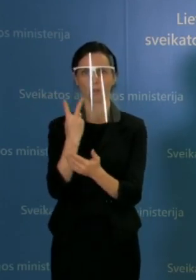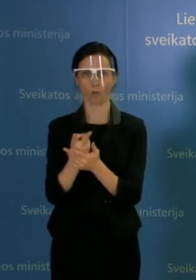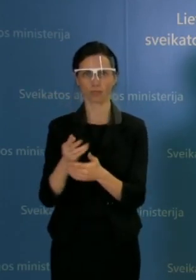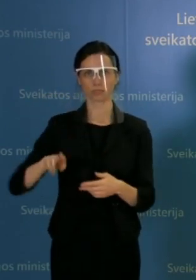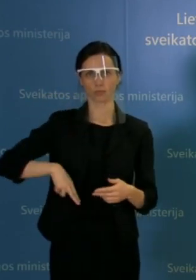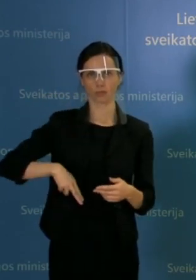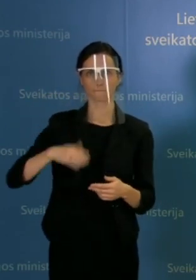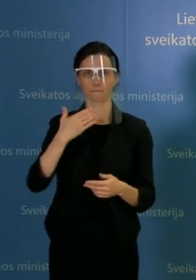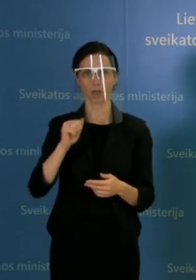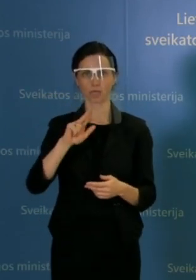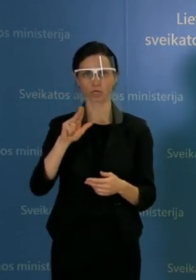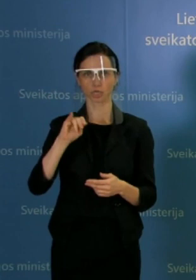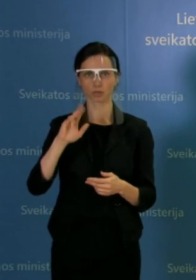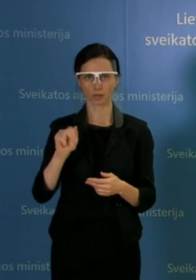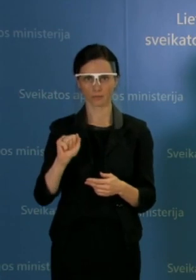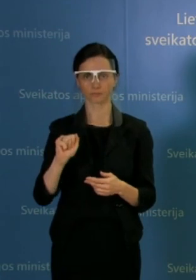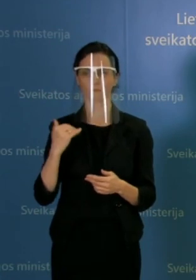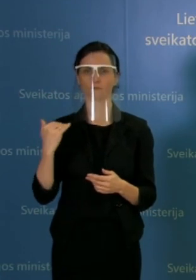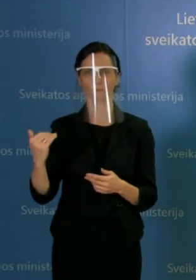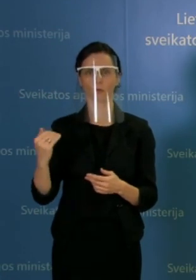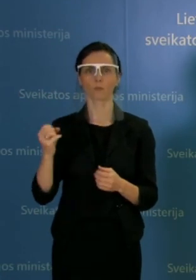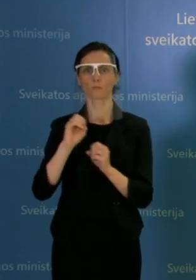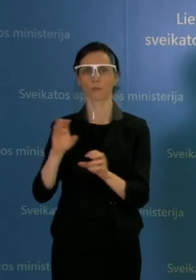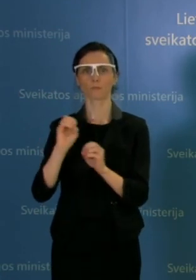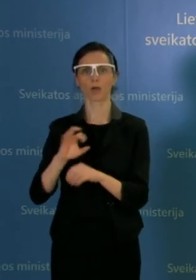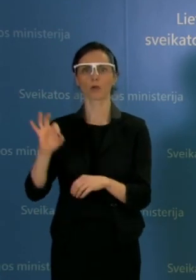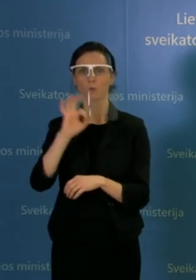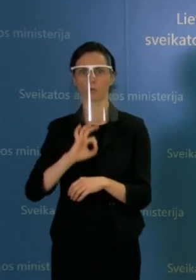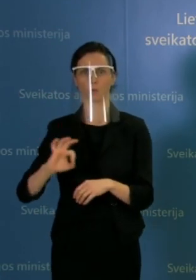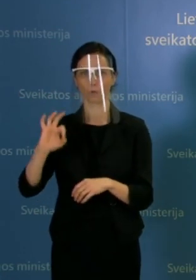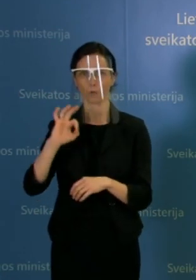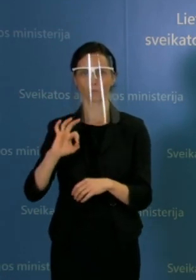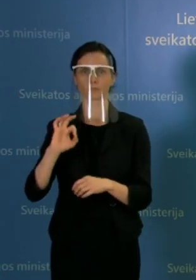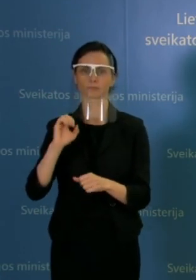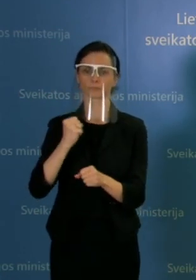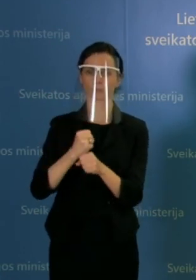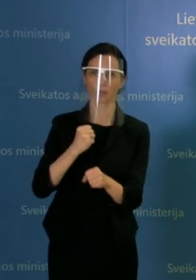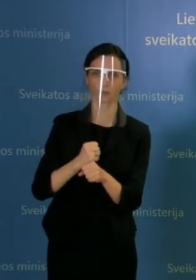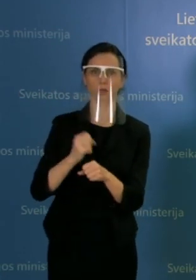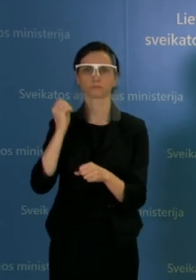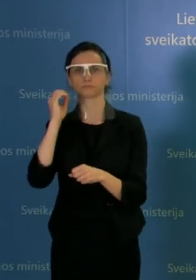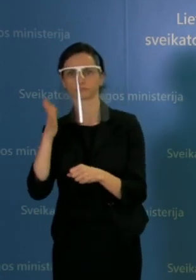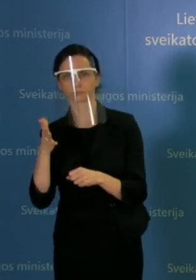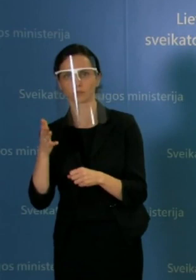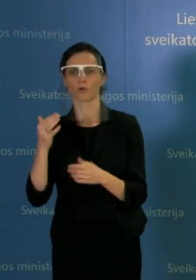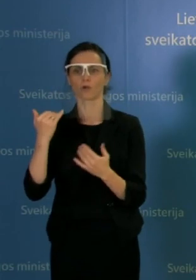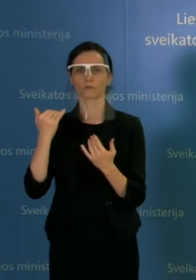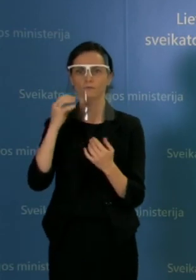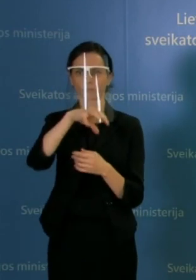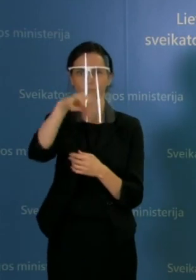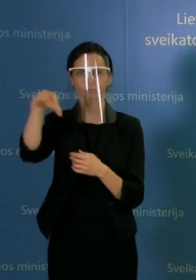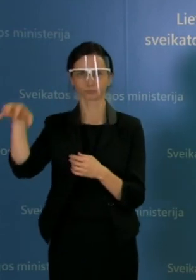Remigijų Mažeiką, kuris papasakos apie darbą ir kasdienybę karštosios sezonuose,